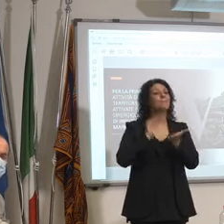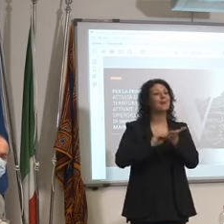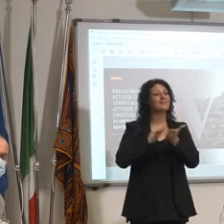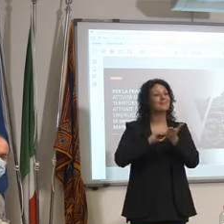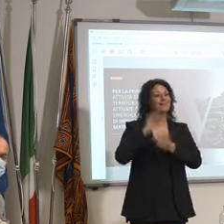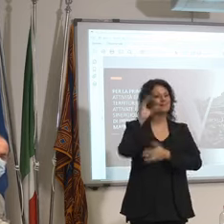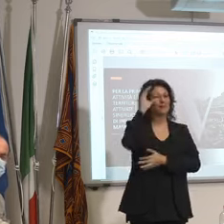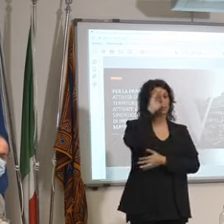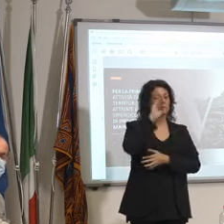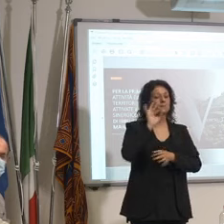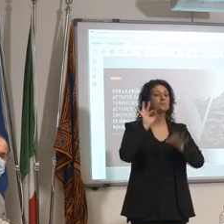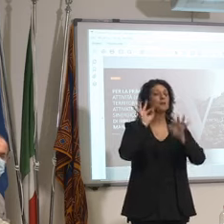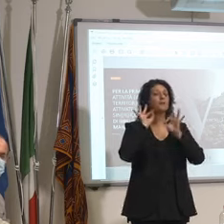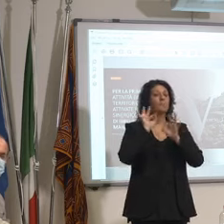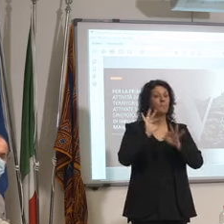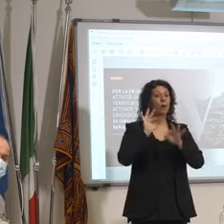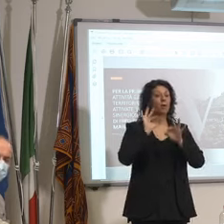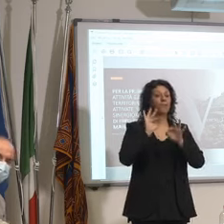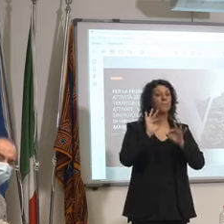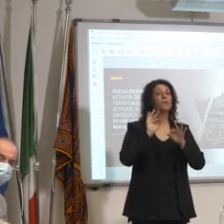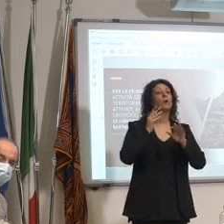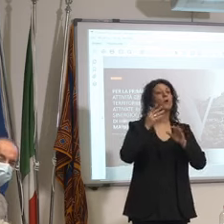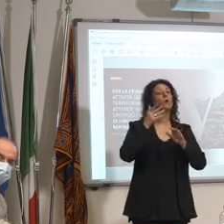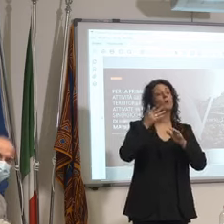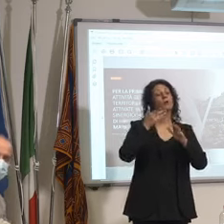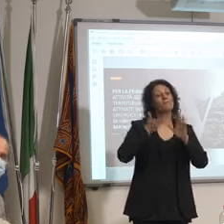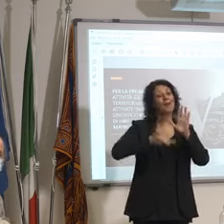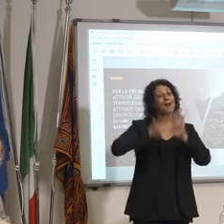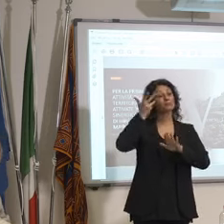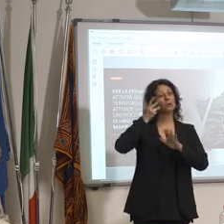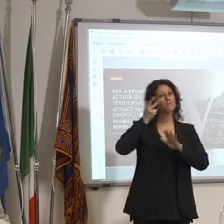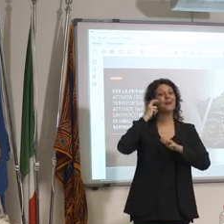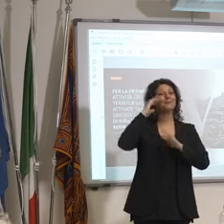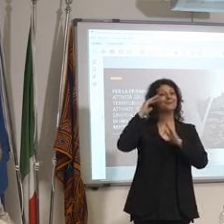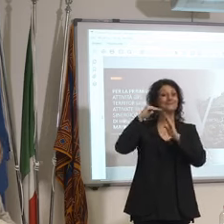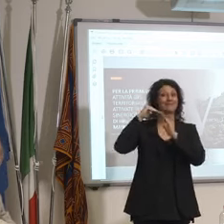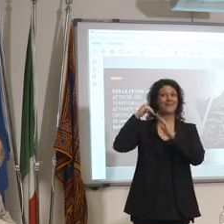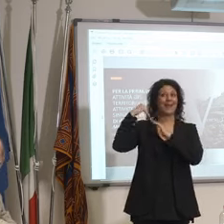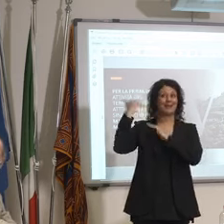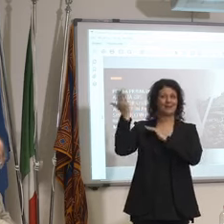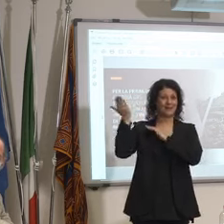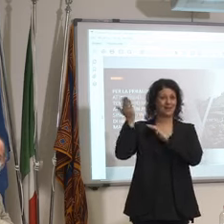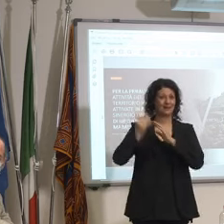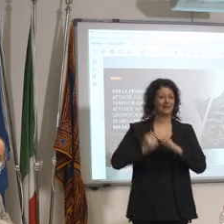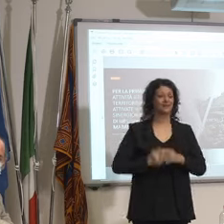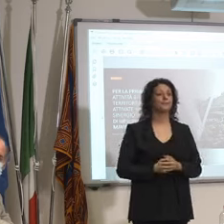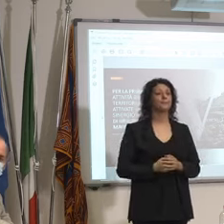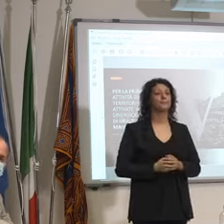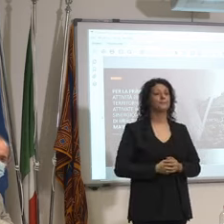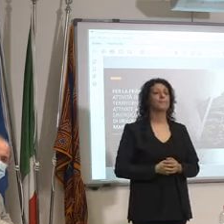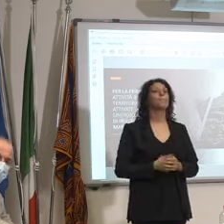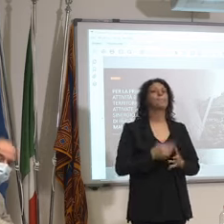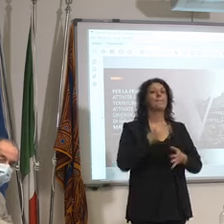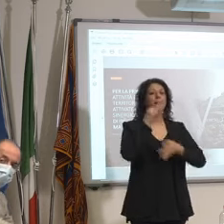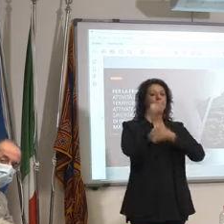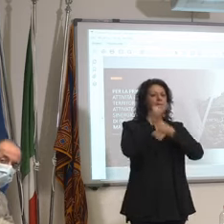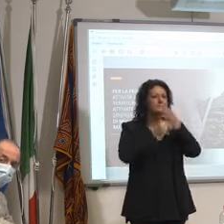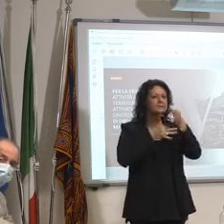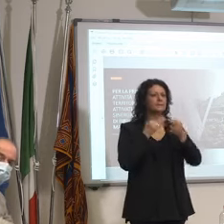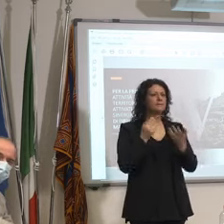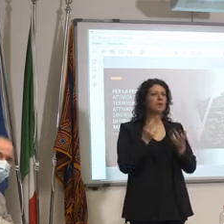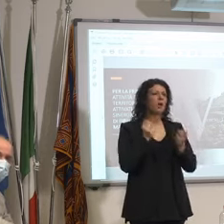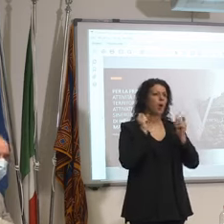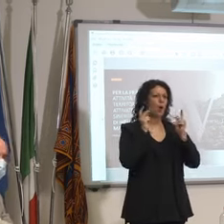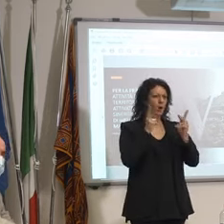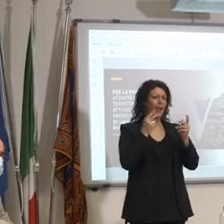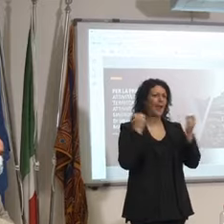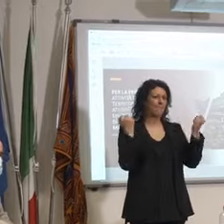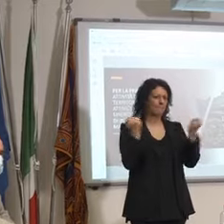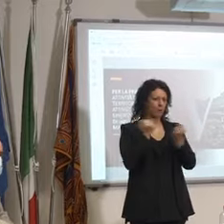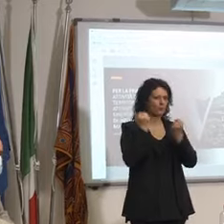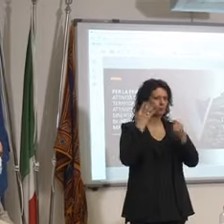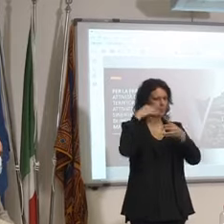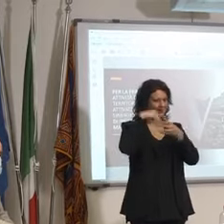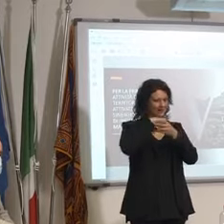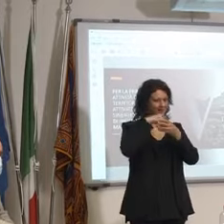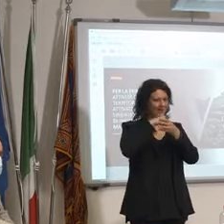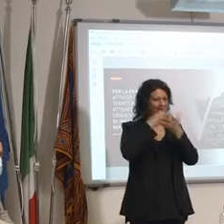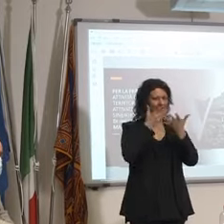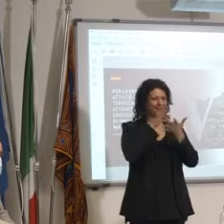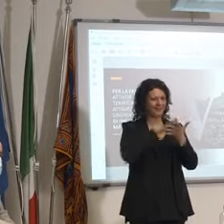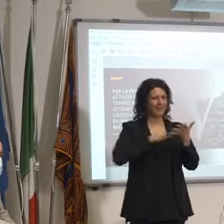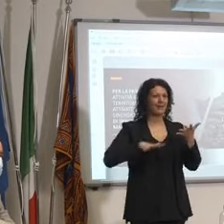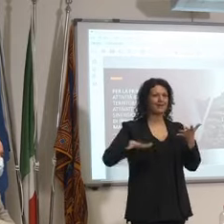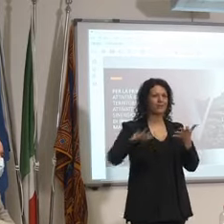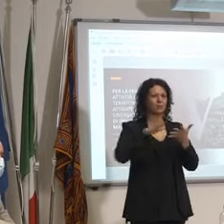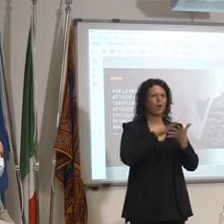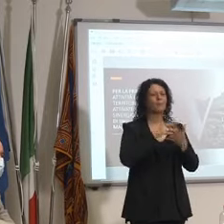bene portarsi a casa i domestici che non sono solo i Veneti ovviamente però io sto lavorando e